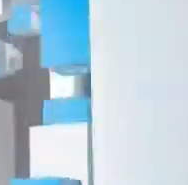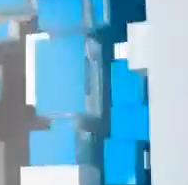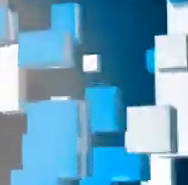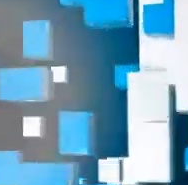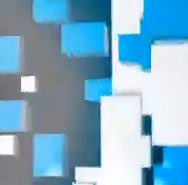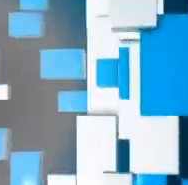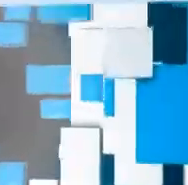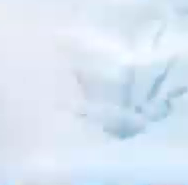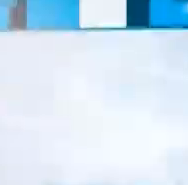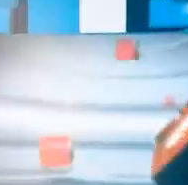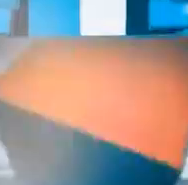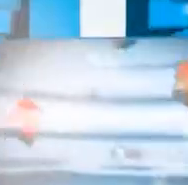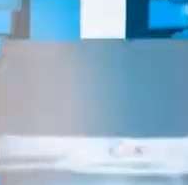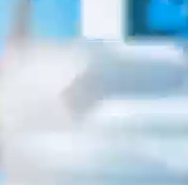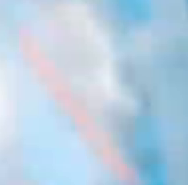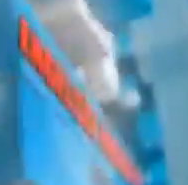MÜZİK